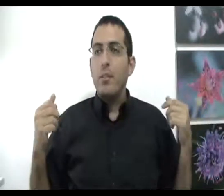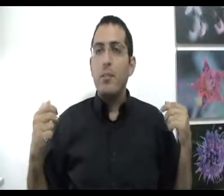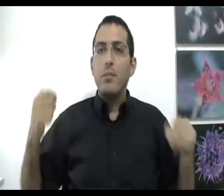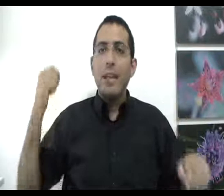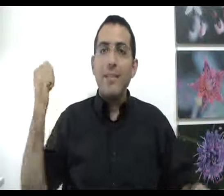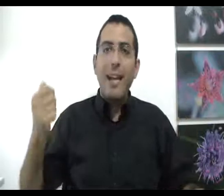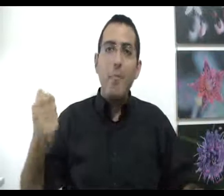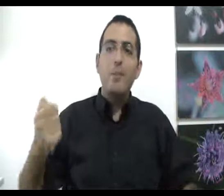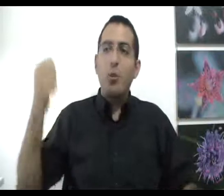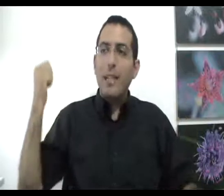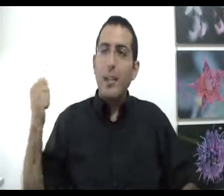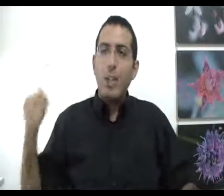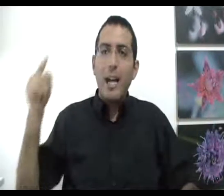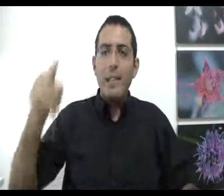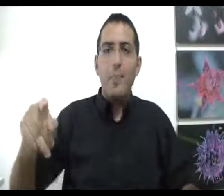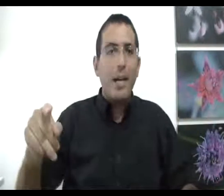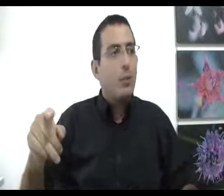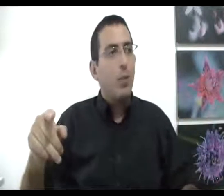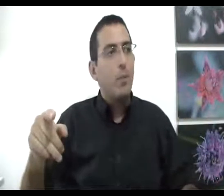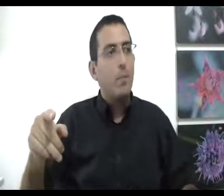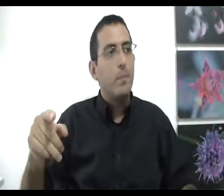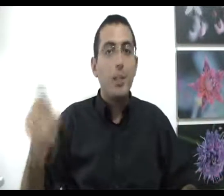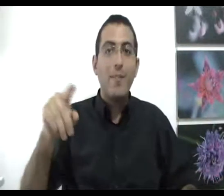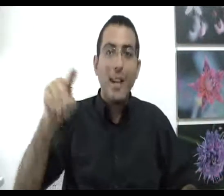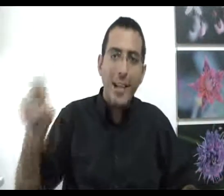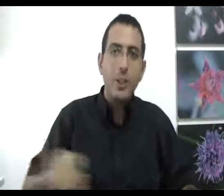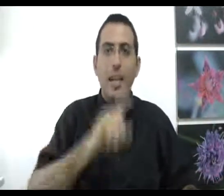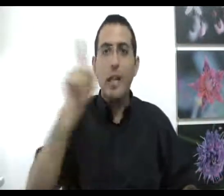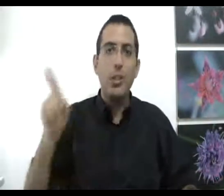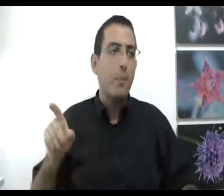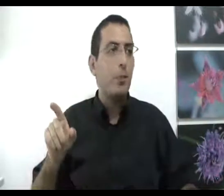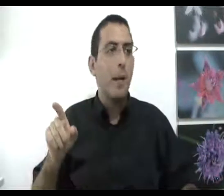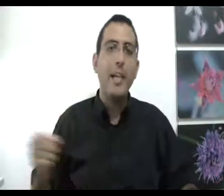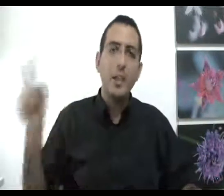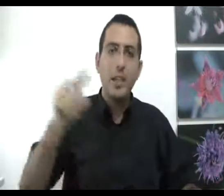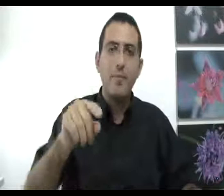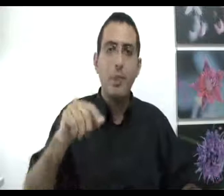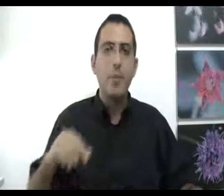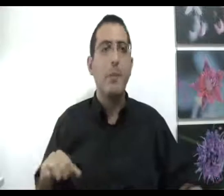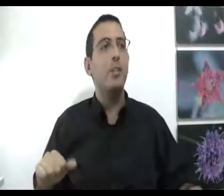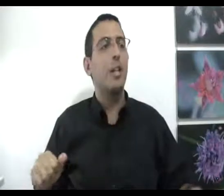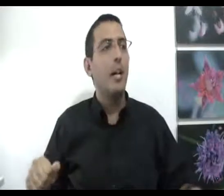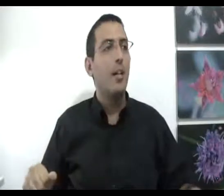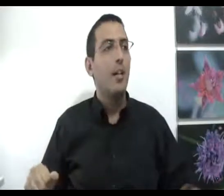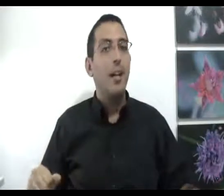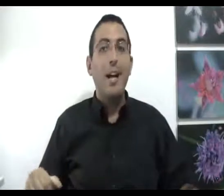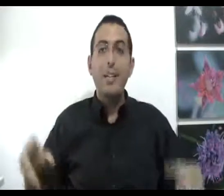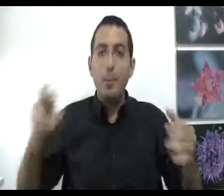עכשיו תנטרל באמצעות הידע שלך את הפחד שלו עכשיו אחרי שהרגשת את מה שהוא מרגיש עכשיו תשתמש בידע שלך אחרי שאתה